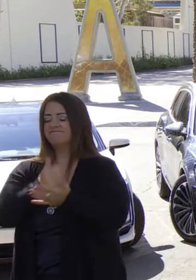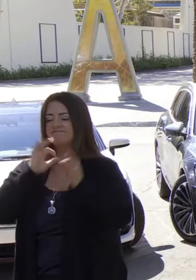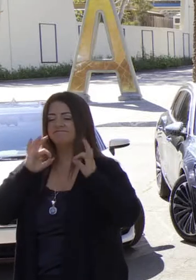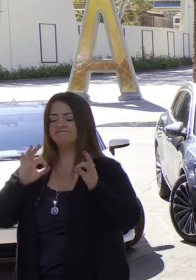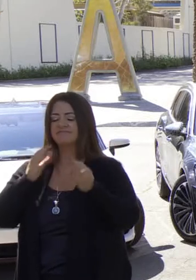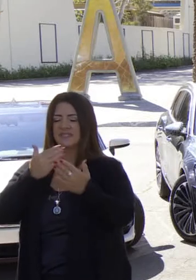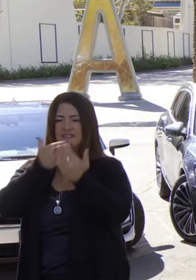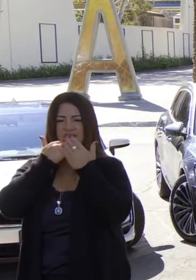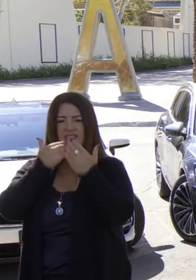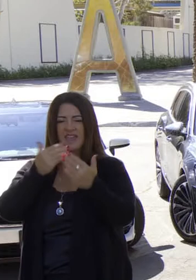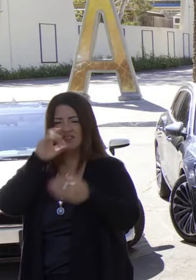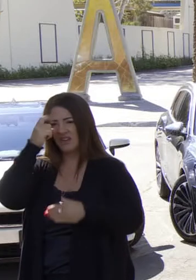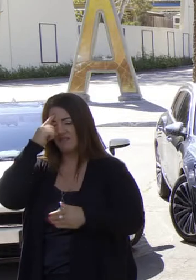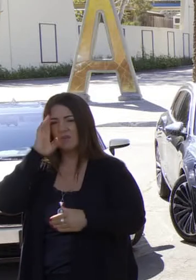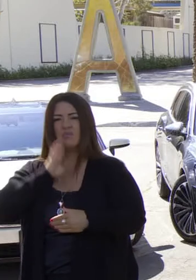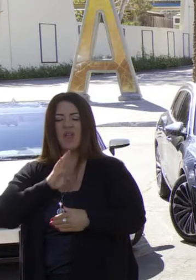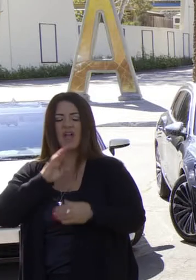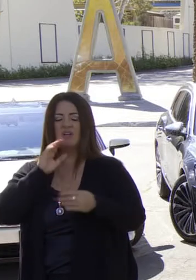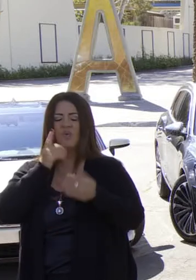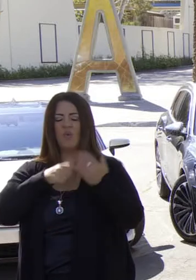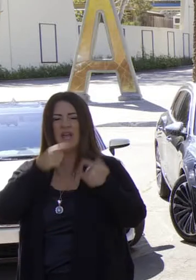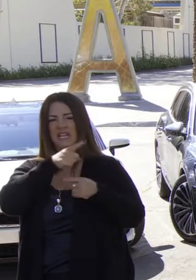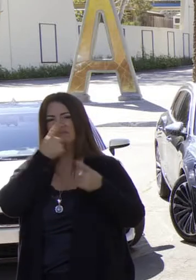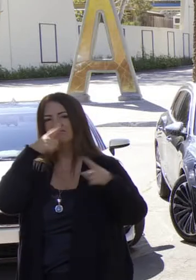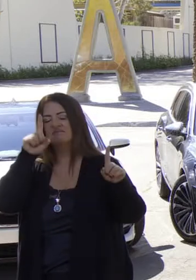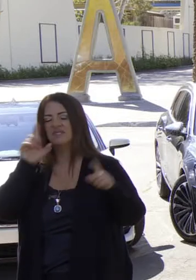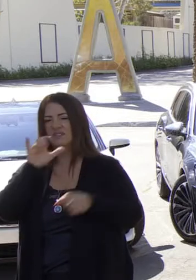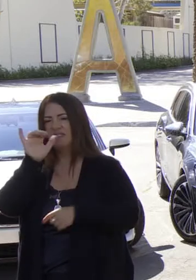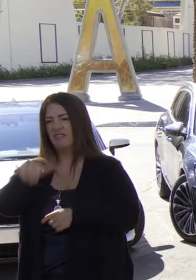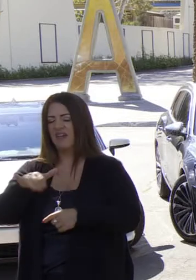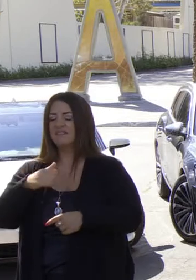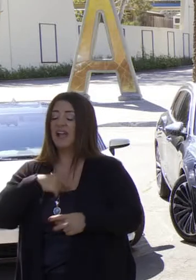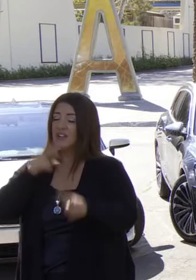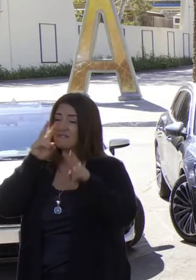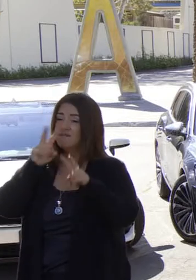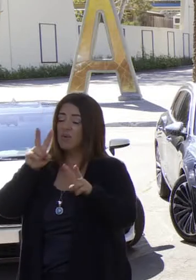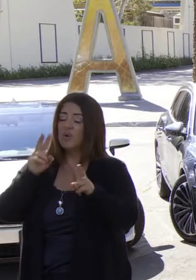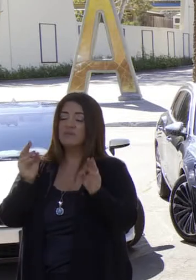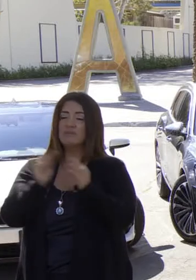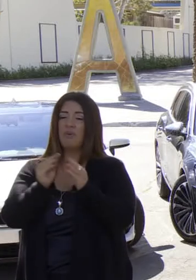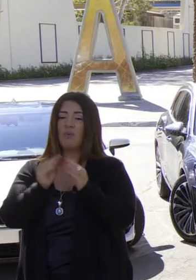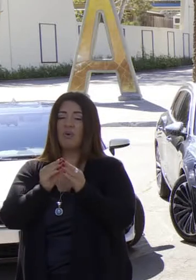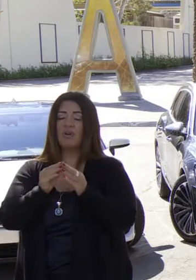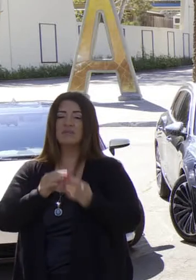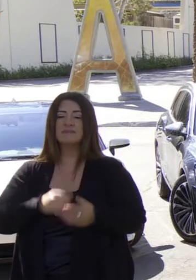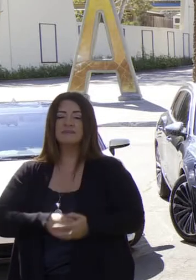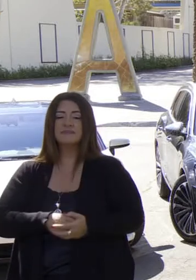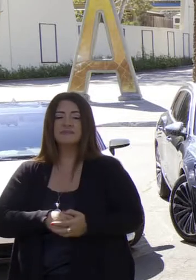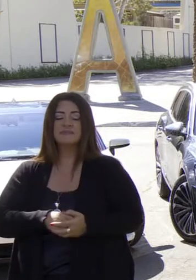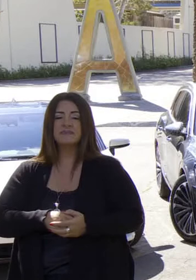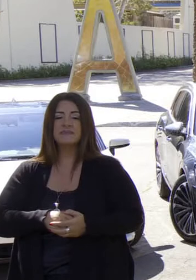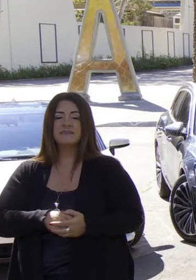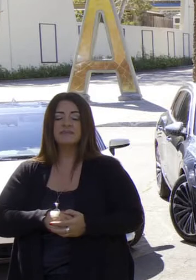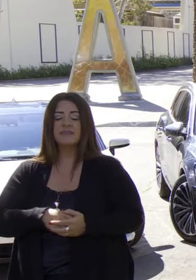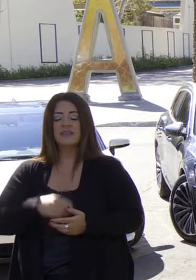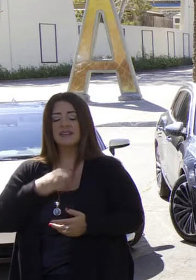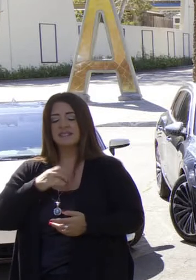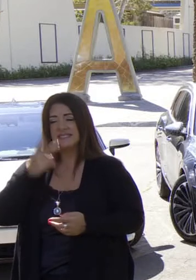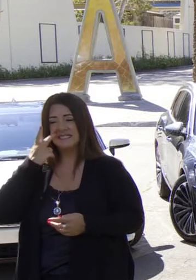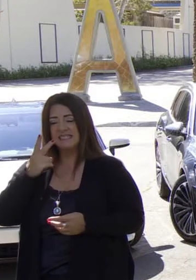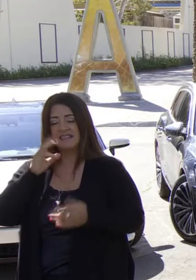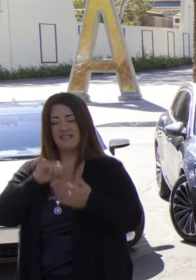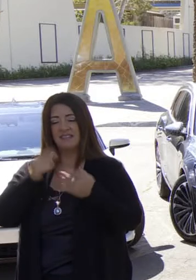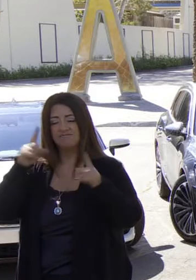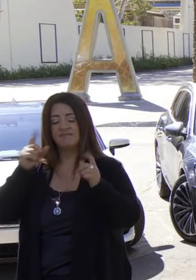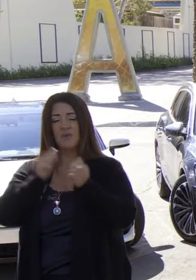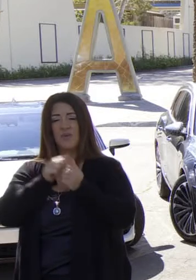ley de París, digo amén y gracias por el liderazgo del gobernador Brown. Anticipo con ánimo hacer mucho